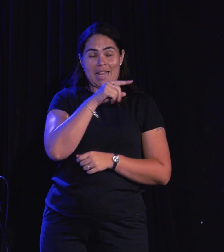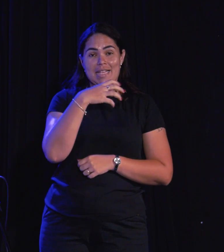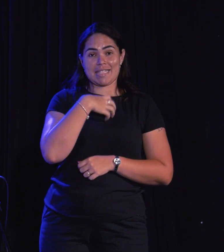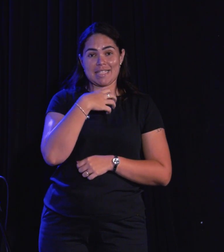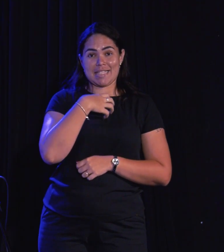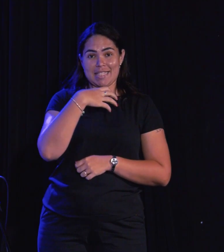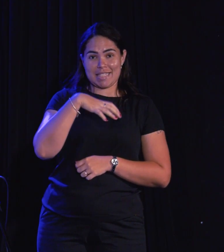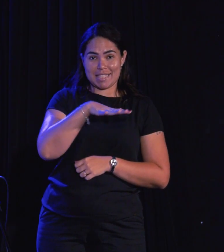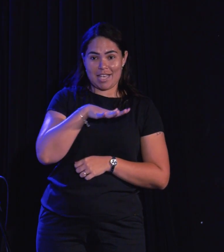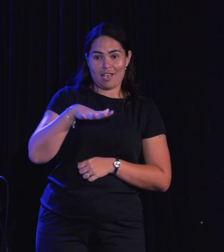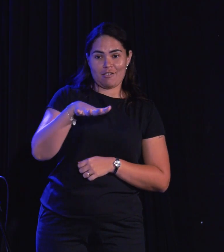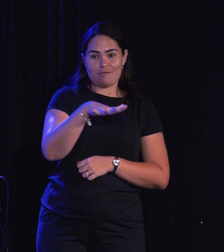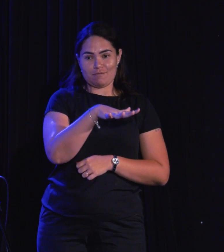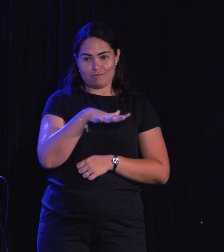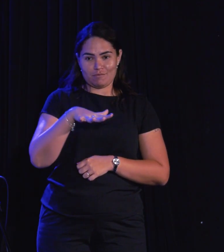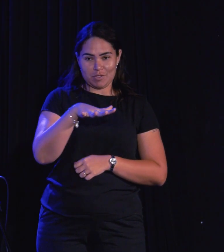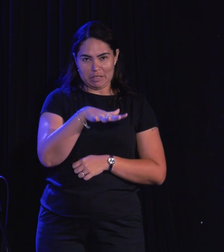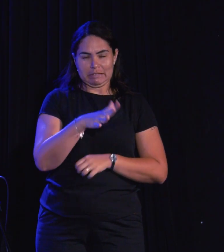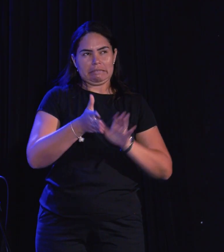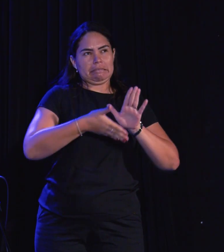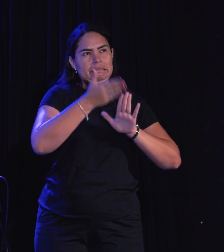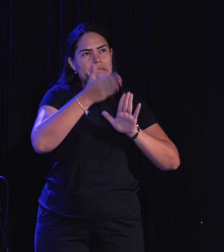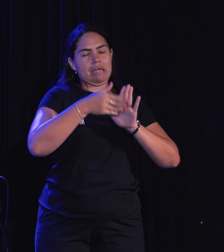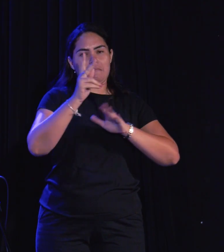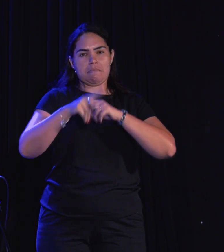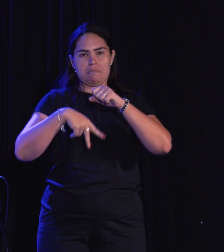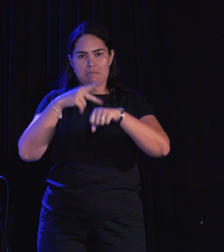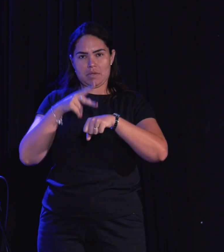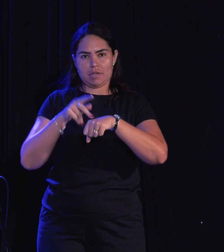radicado agora na Suécia, Mr. Rubem Farias.